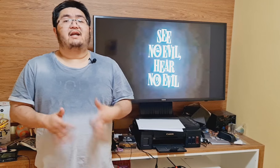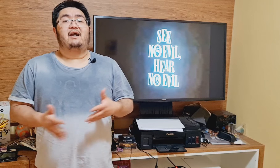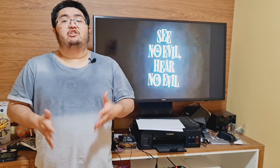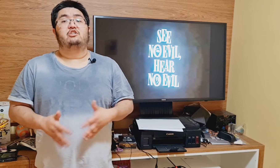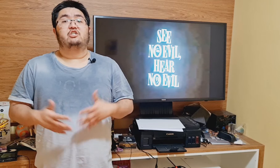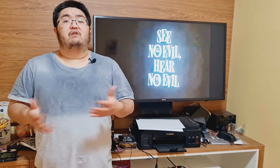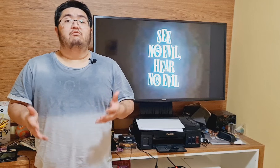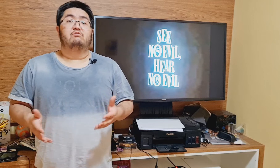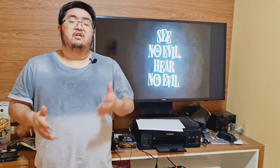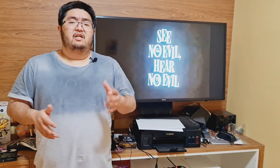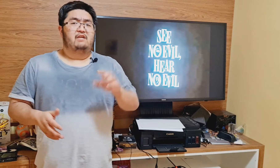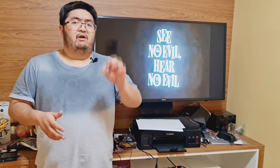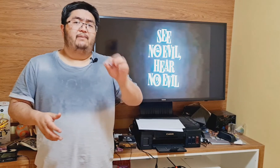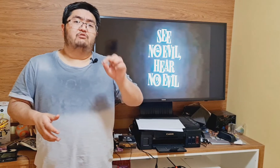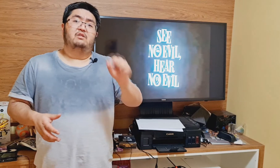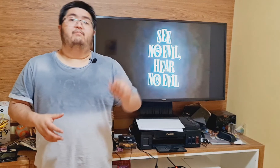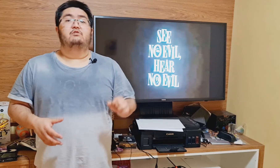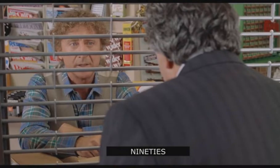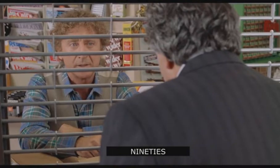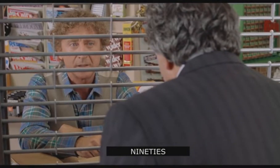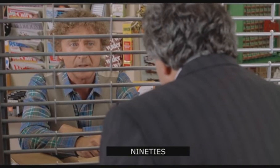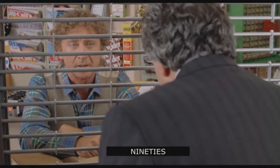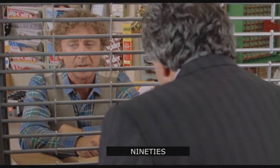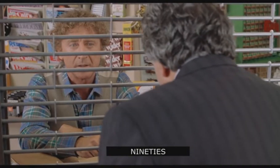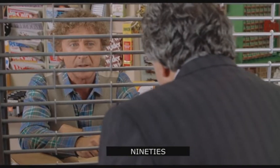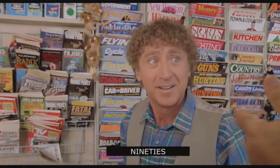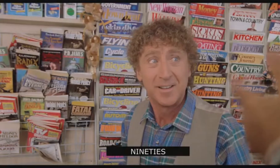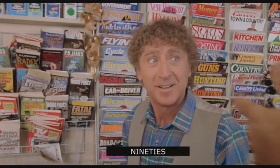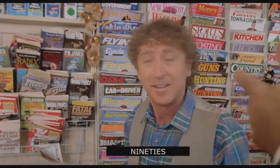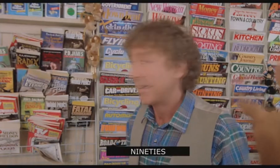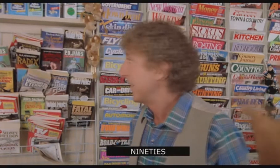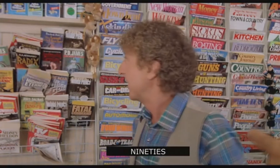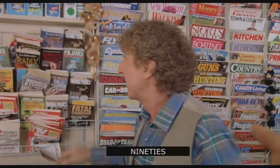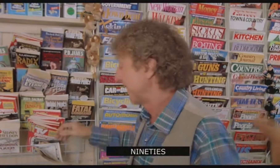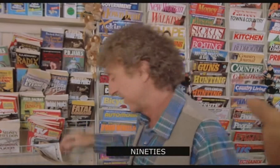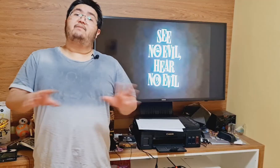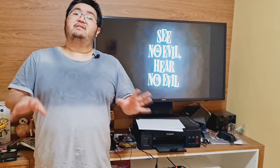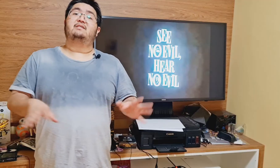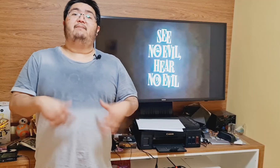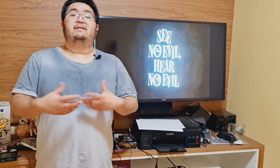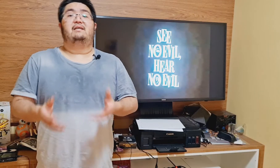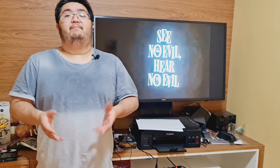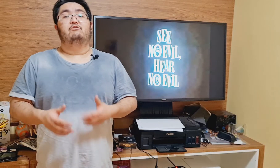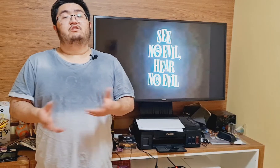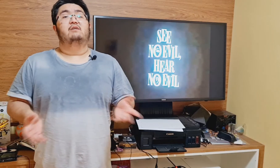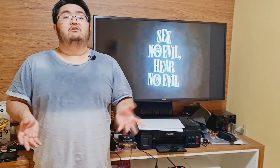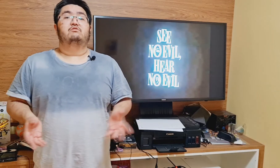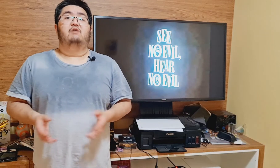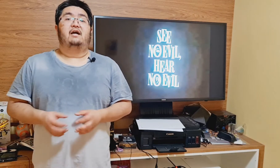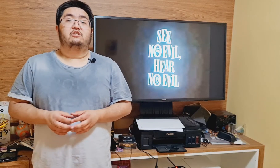caixa de charutos na qual a pessoa deposita o dinheiro para pegar o charuto de forma mais rápida sem precisar passar pelos trâmites do caixa.